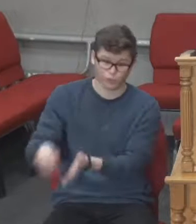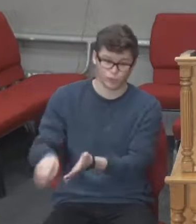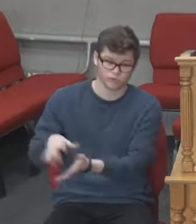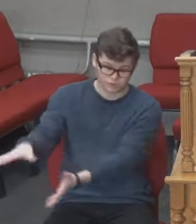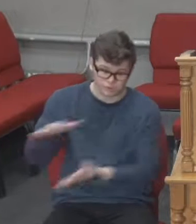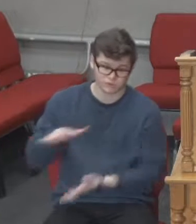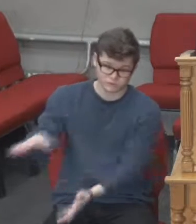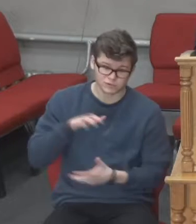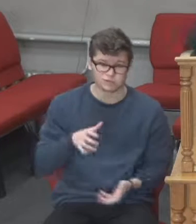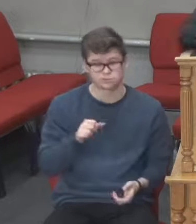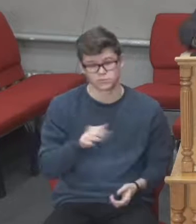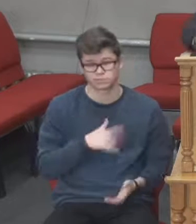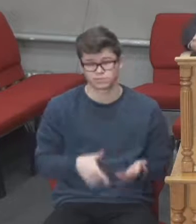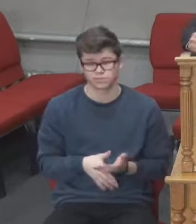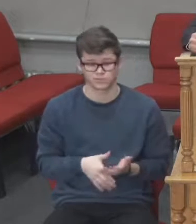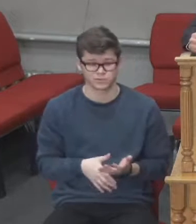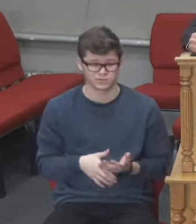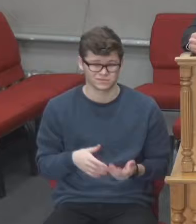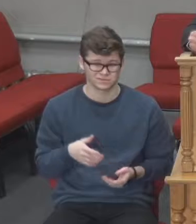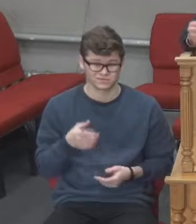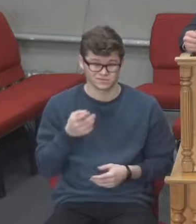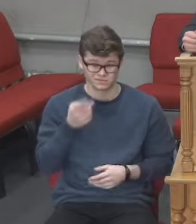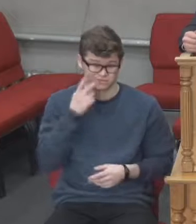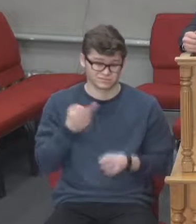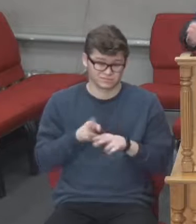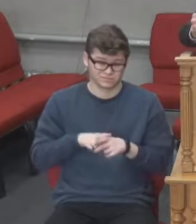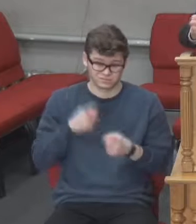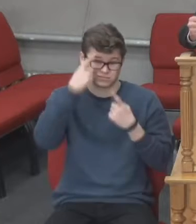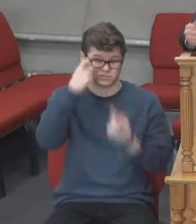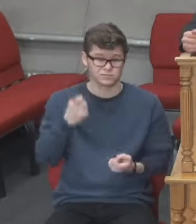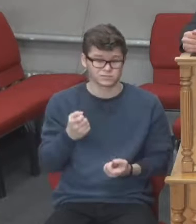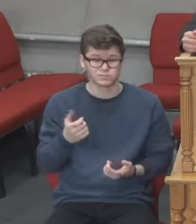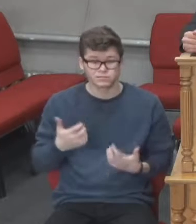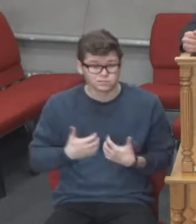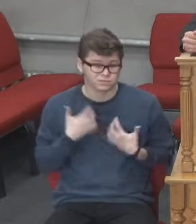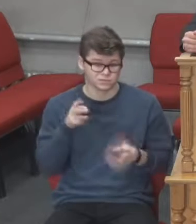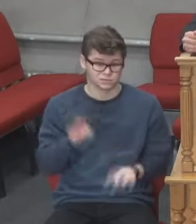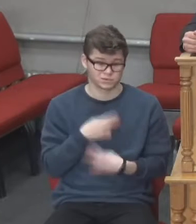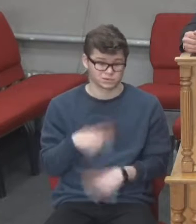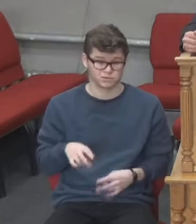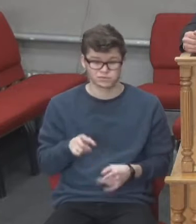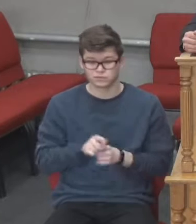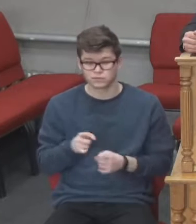Брата і сестри, не лякайтеся. Христос так сказав, не лякайтеся.